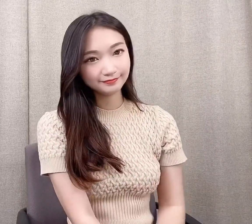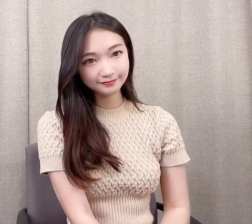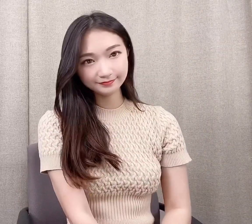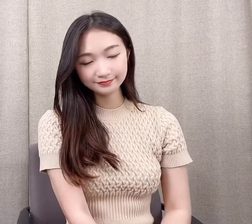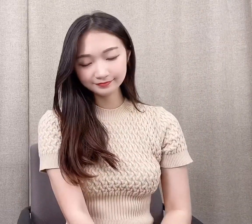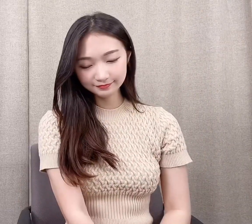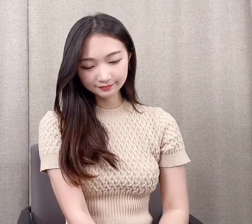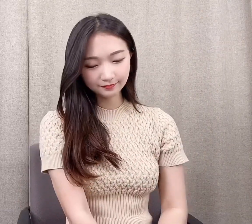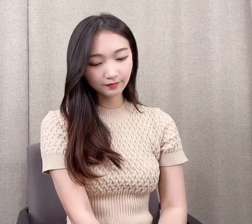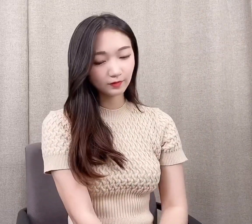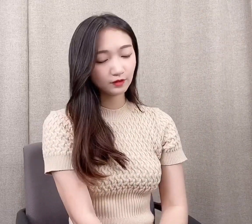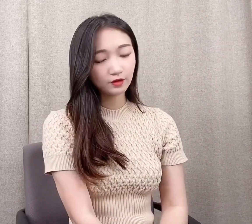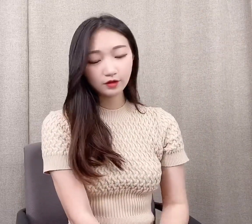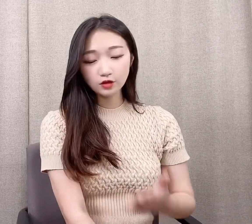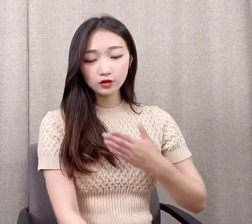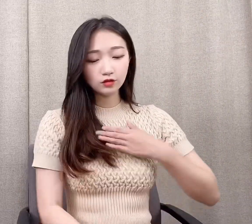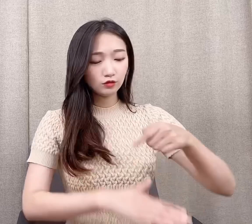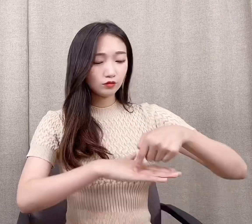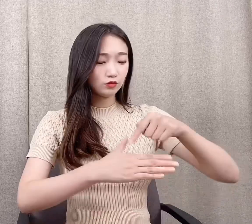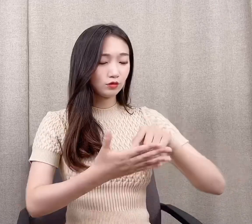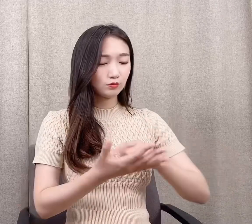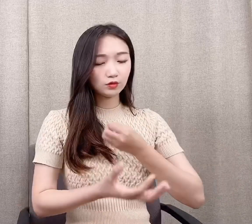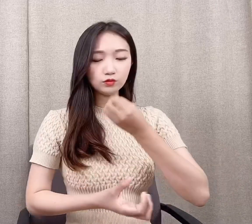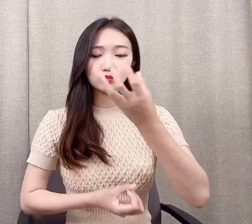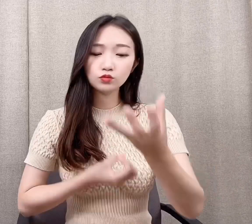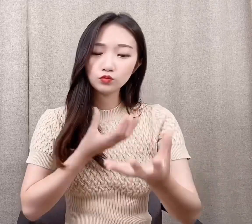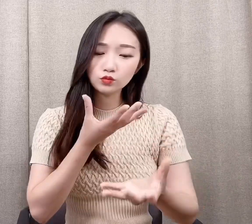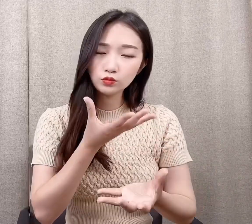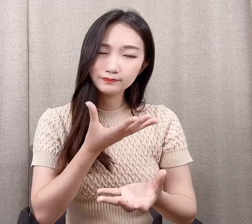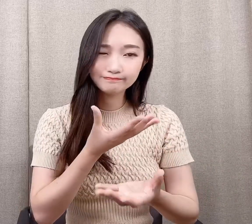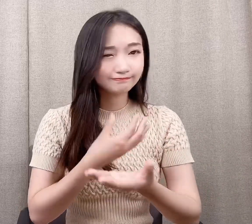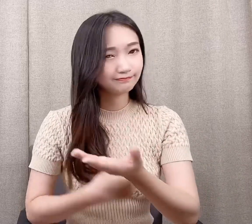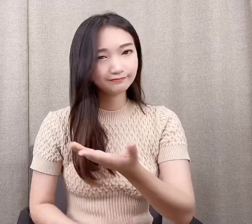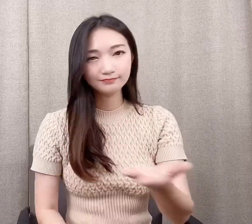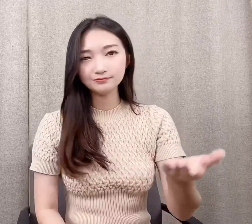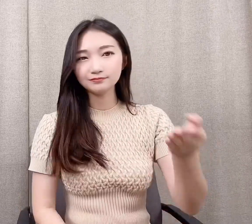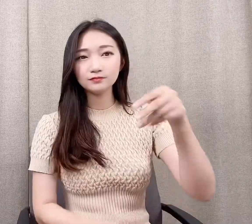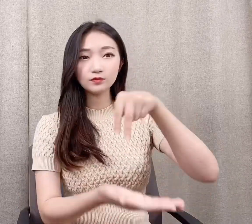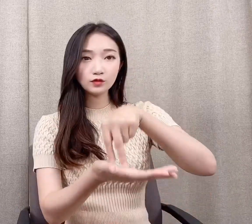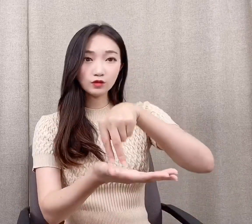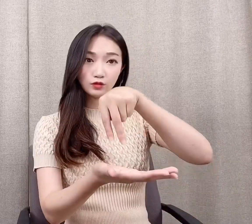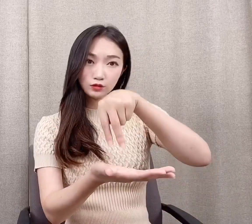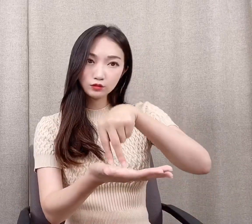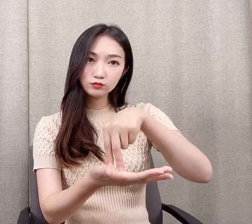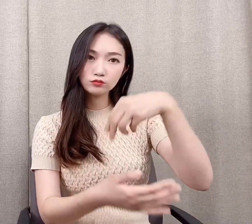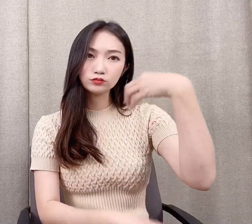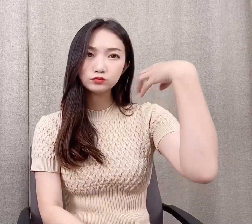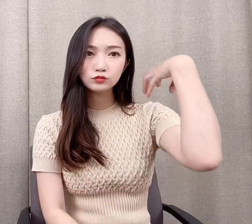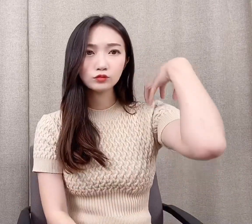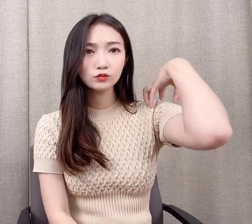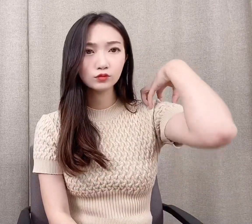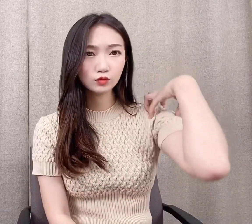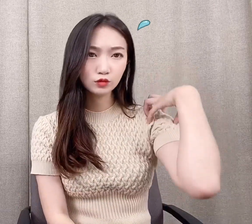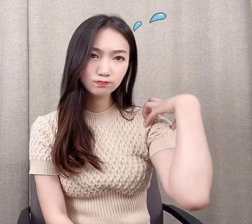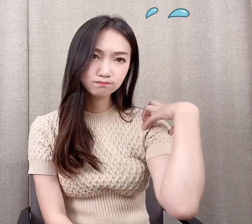혹시나 이런 맘이 어쩌면